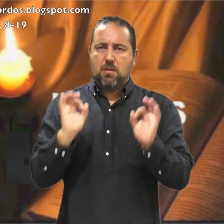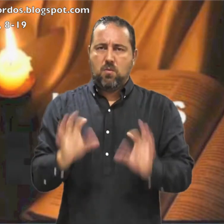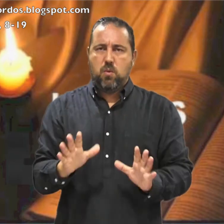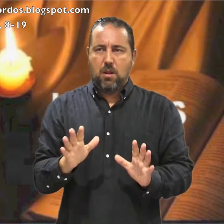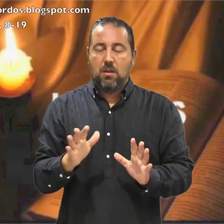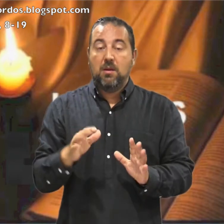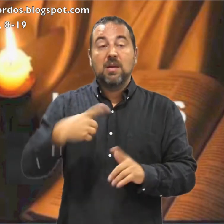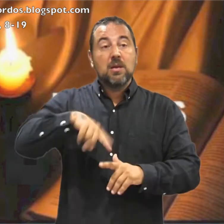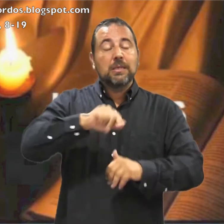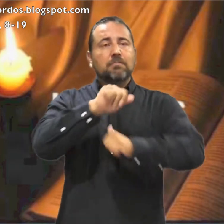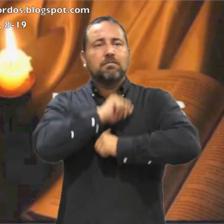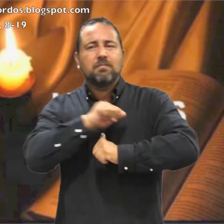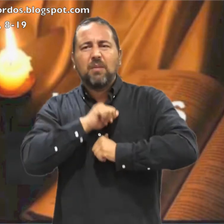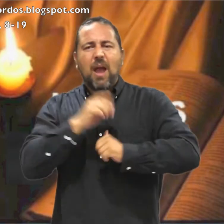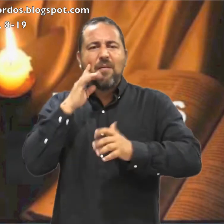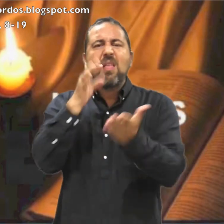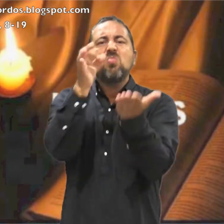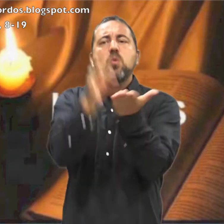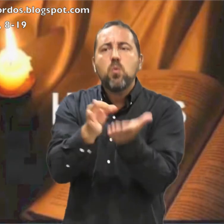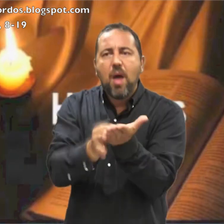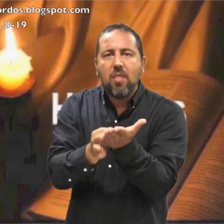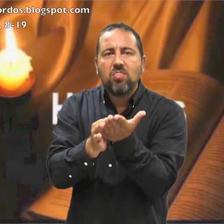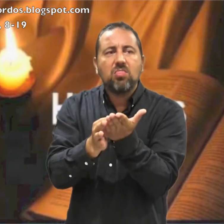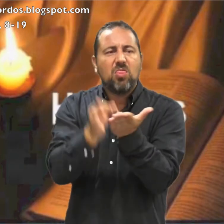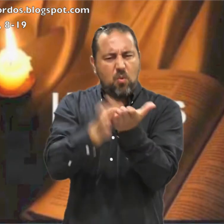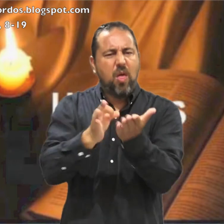Mientras esperaba La ciudad De sólidos cimientos